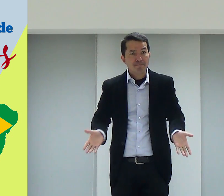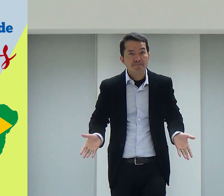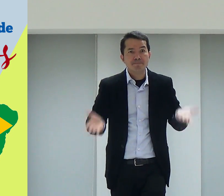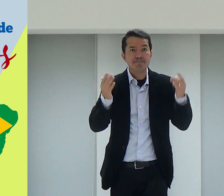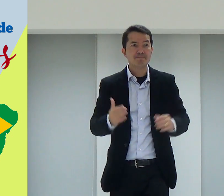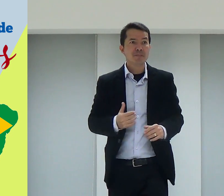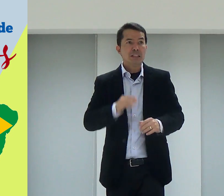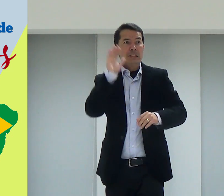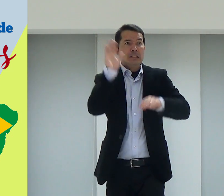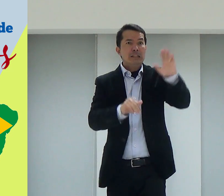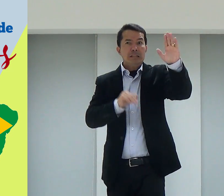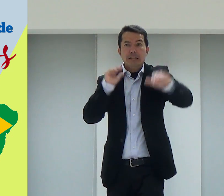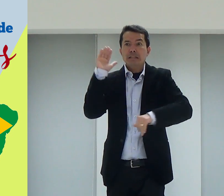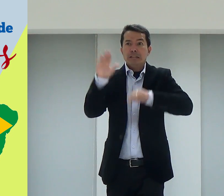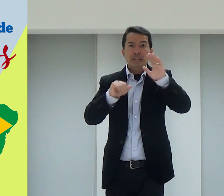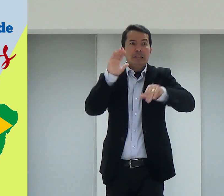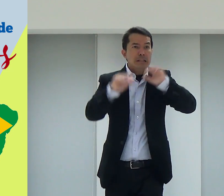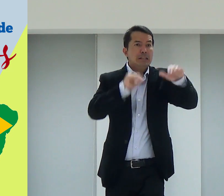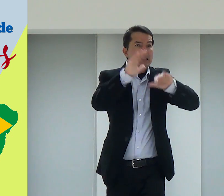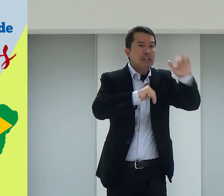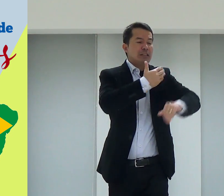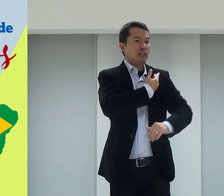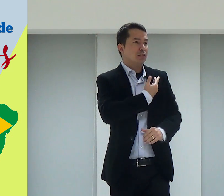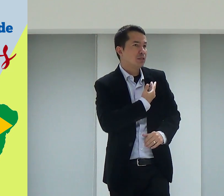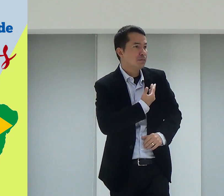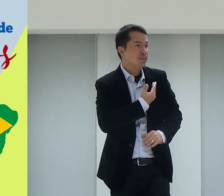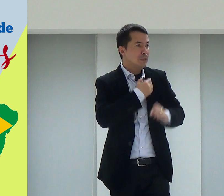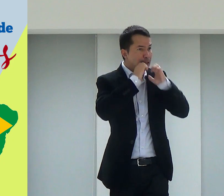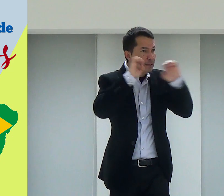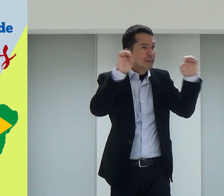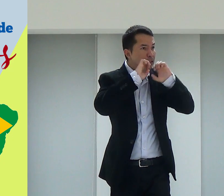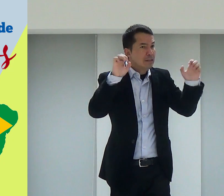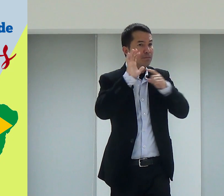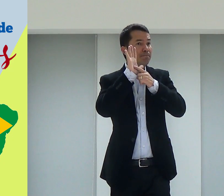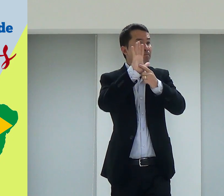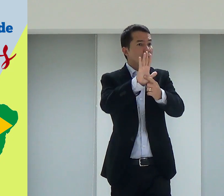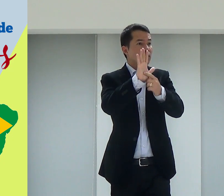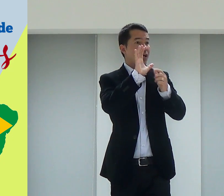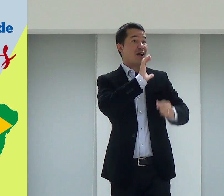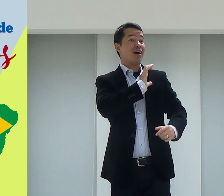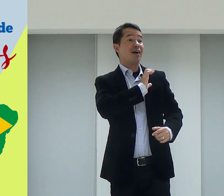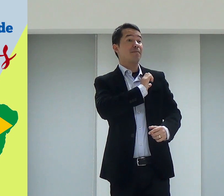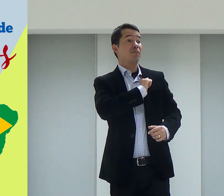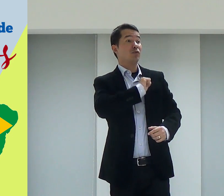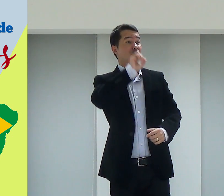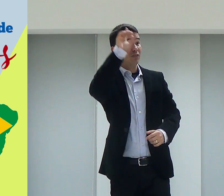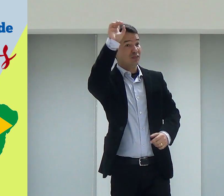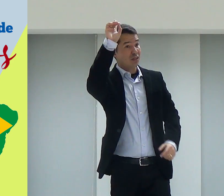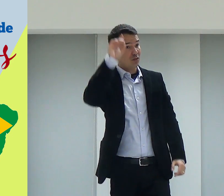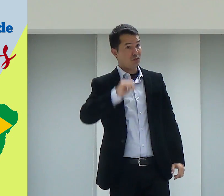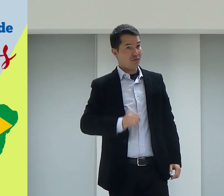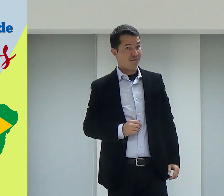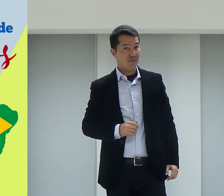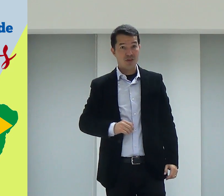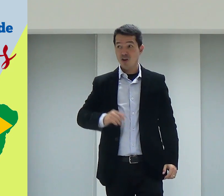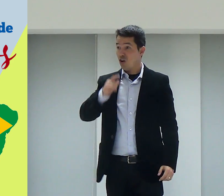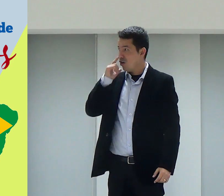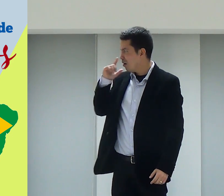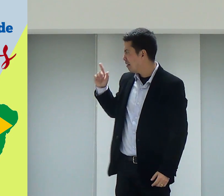Tenha coragem. Vá. Fala. Chame. Os seus amigos. Se evangelize. Mostre o amor de Deus pra ele.